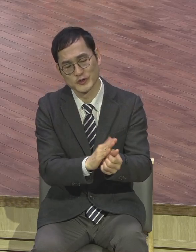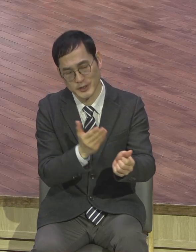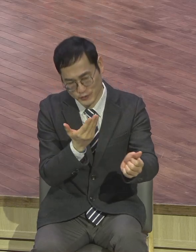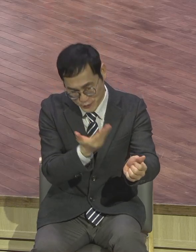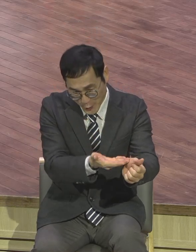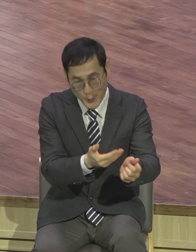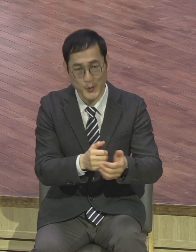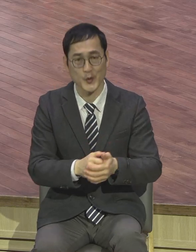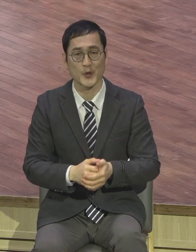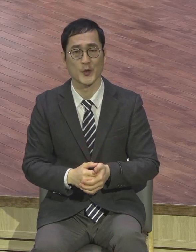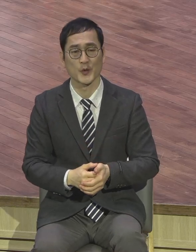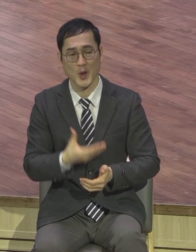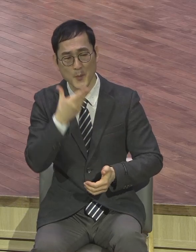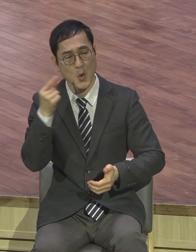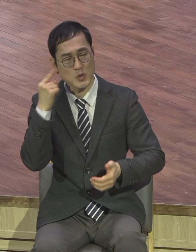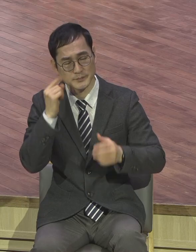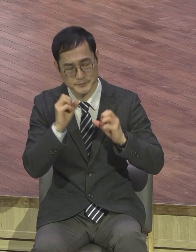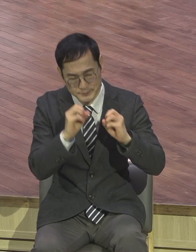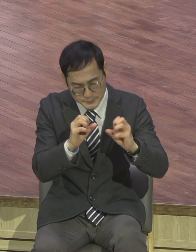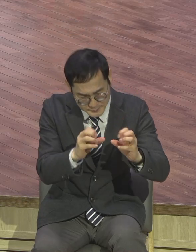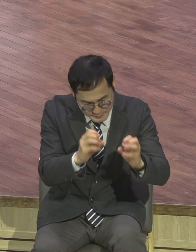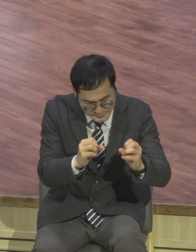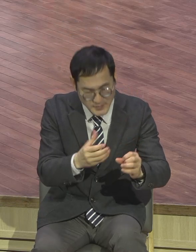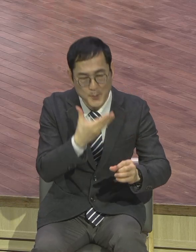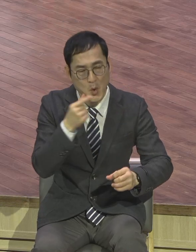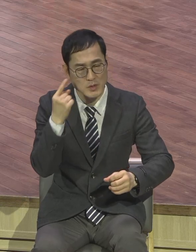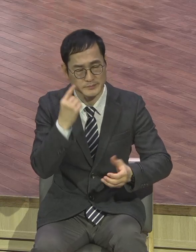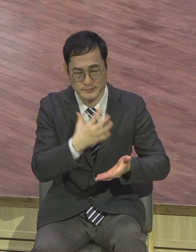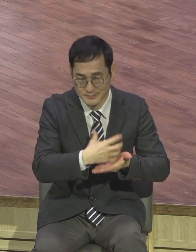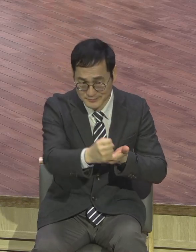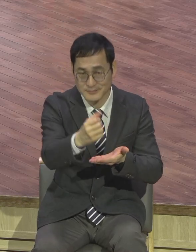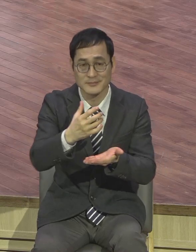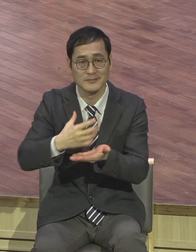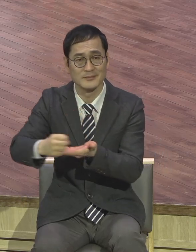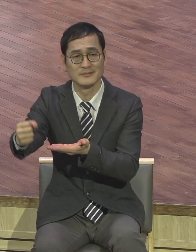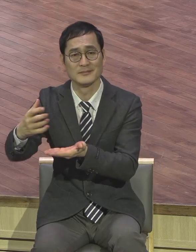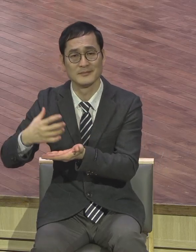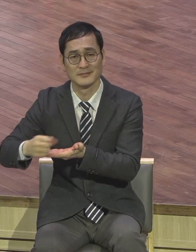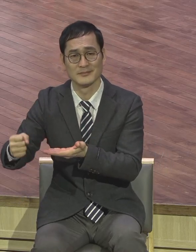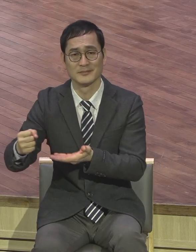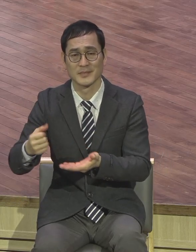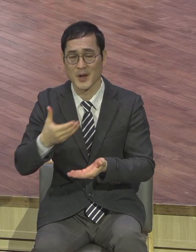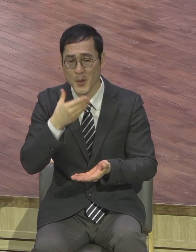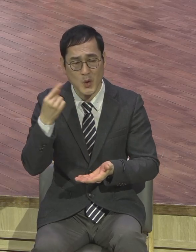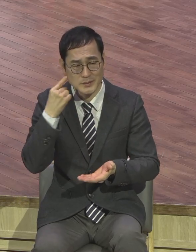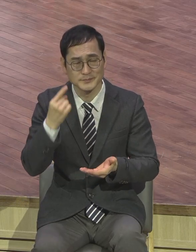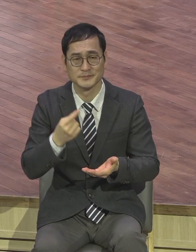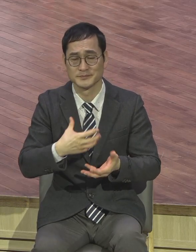사람에게 보험을 품게 하는 이렇게 점점점점 성장하는 수준까지 가라는 얘기예요.